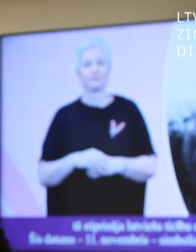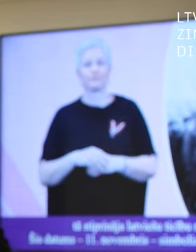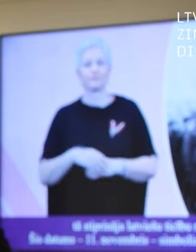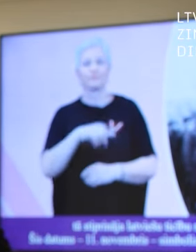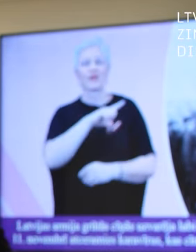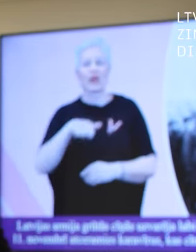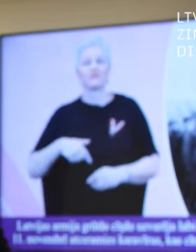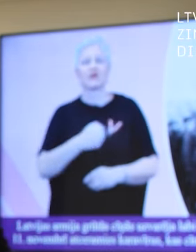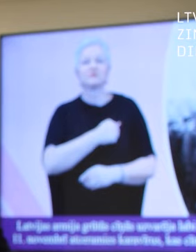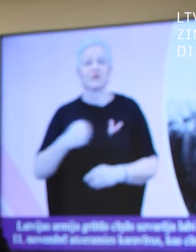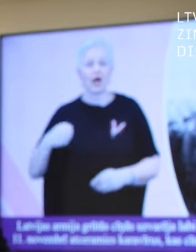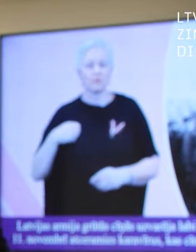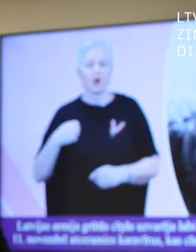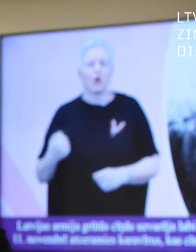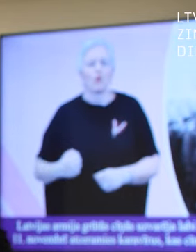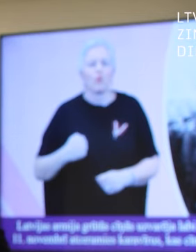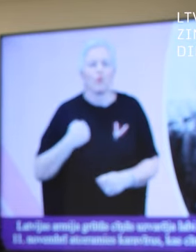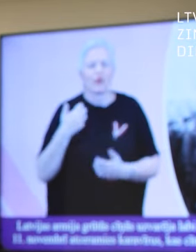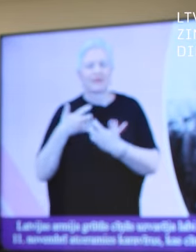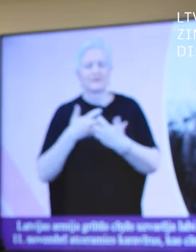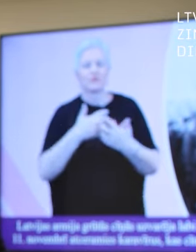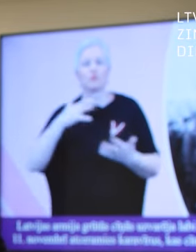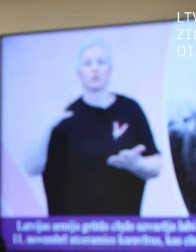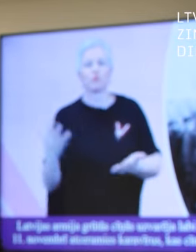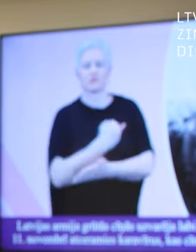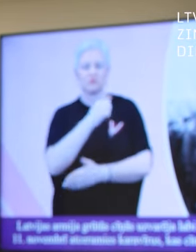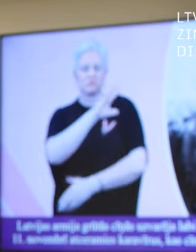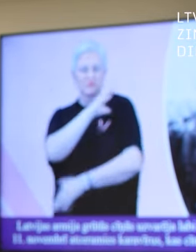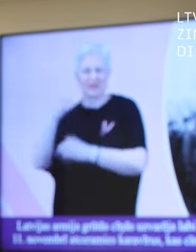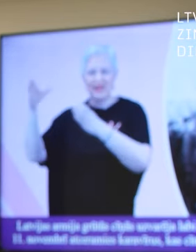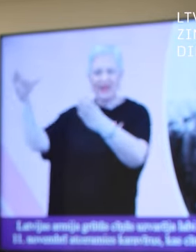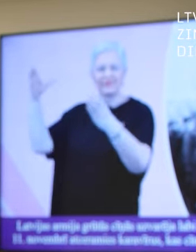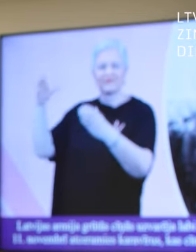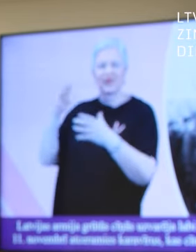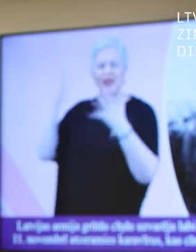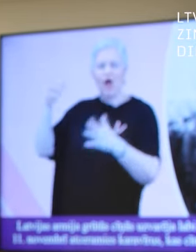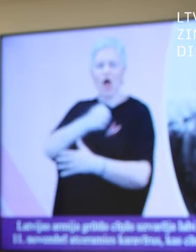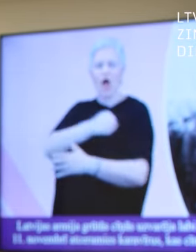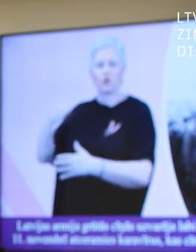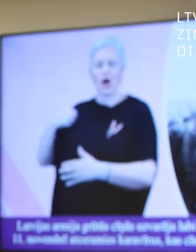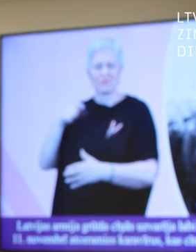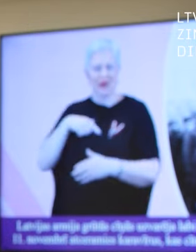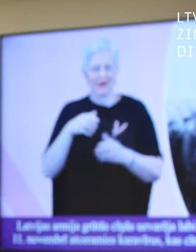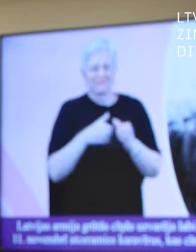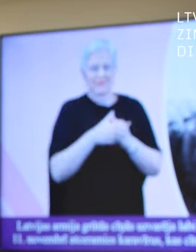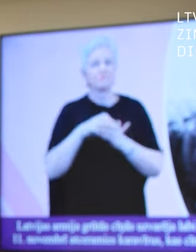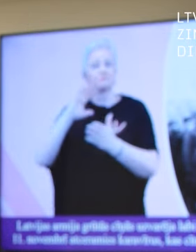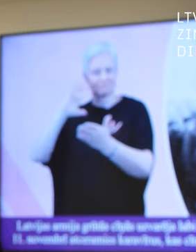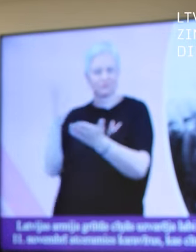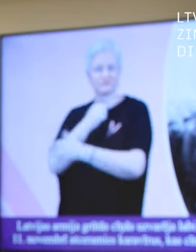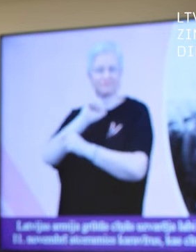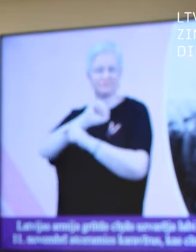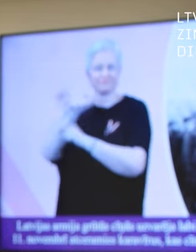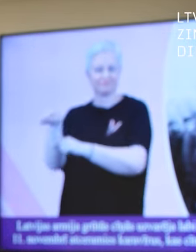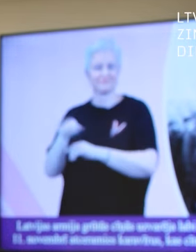otrā saucamā valoda, tad ir tekstuālais tie burti. Tāpēc pirmā valoda